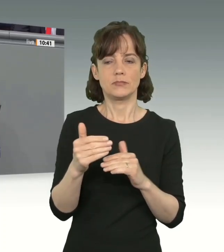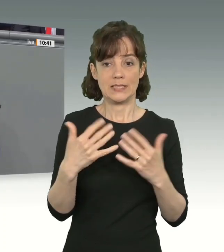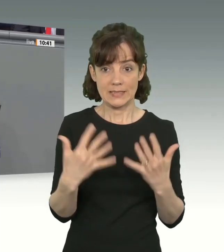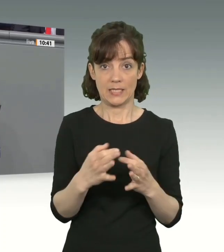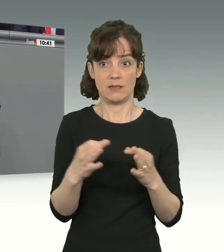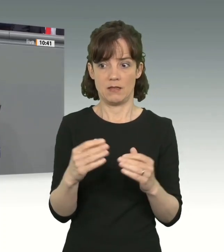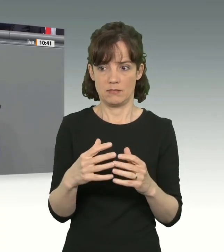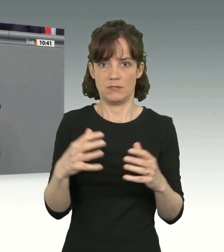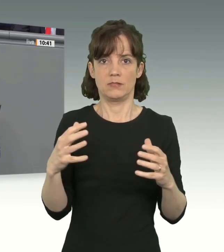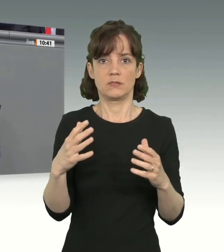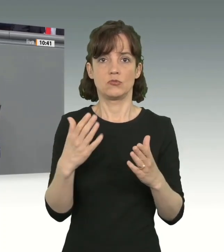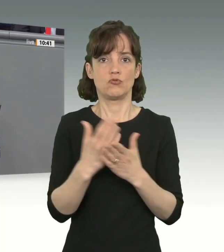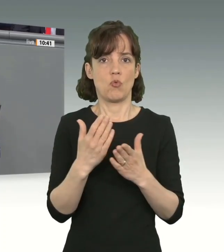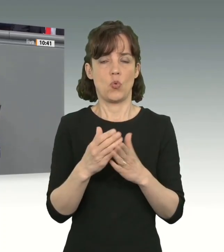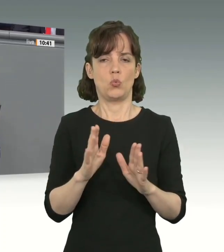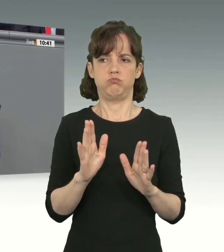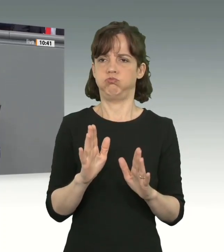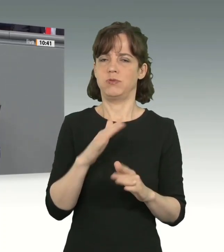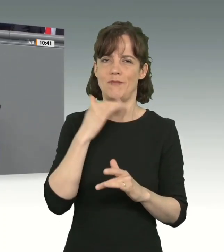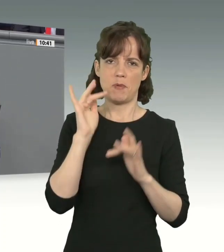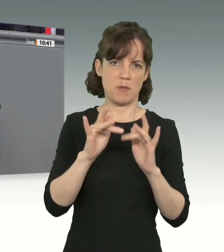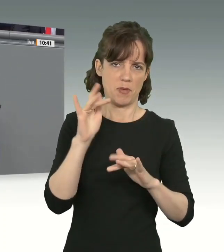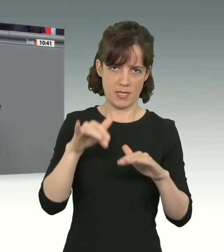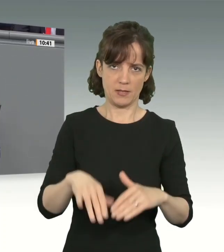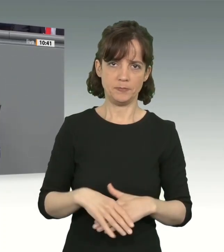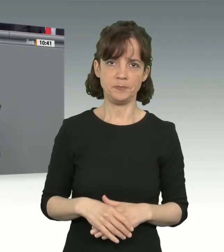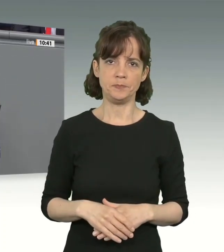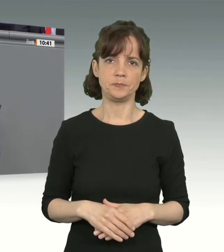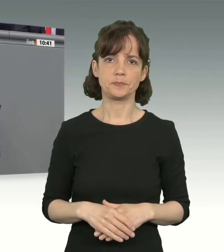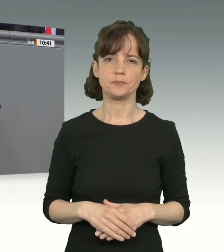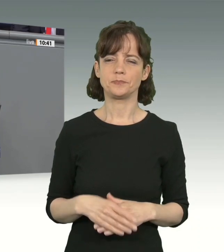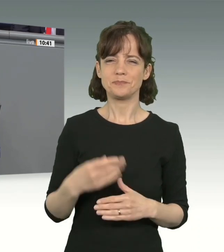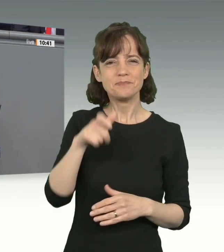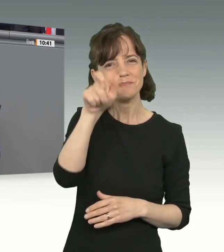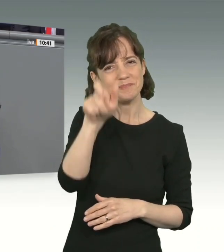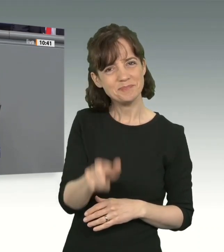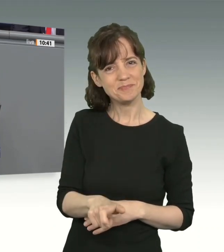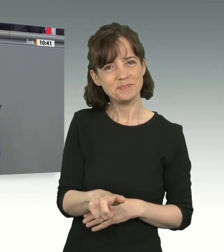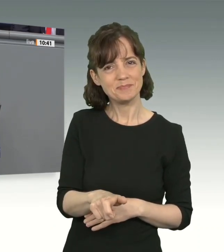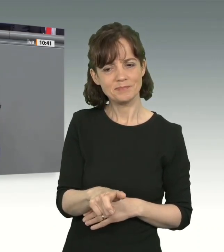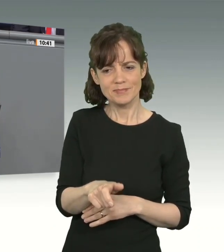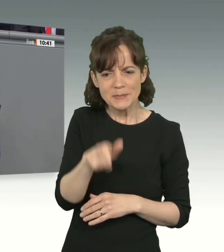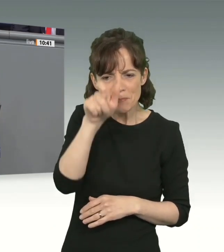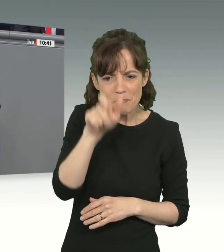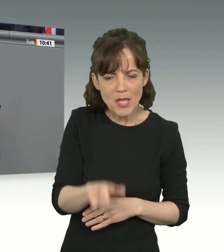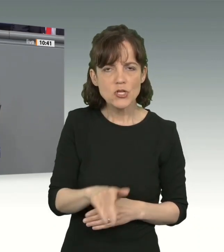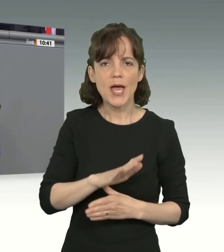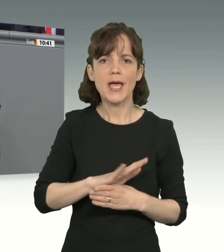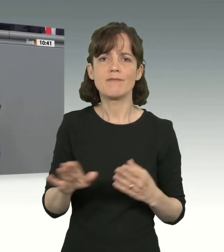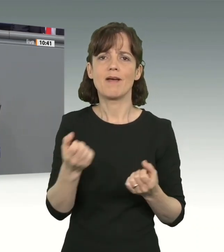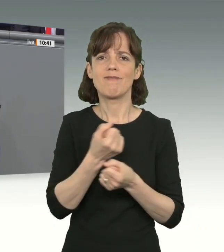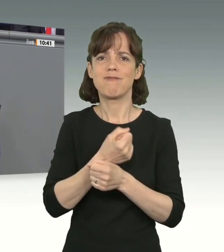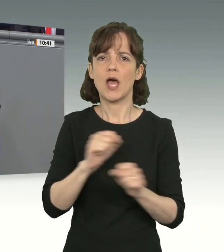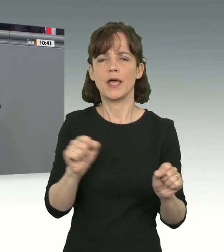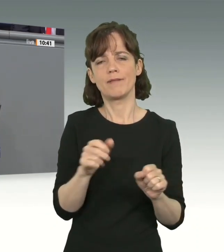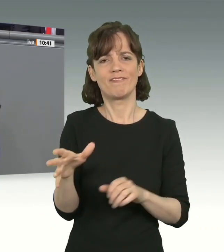Tage traf die Regelung auf harte Kritik. Einem Mensch, meine Damen und Herren, die Freiheit zu entziehen, mit der